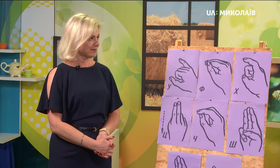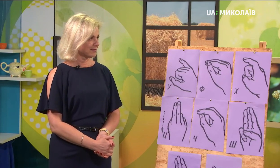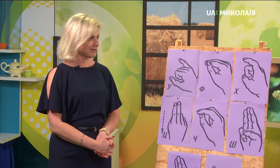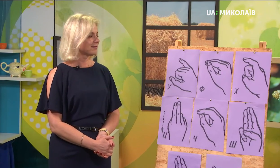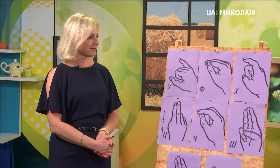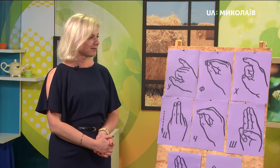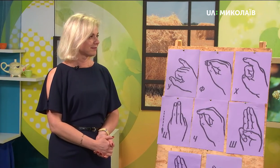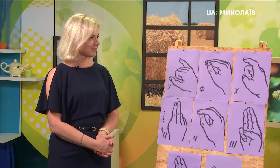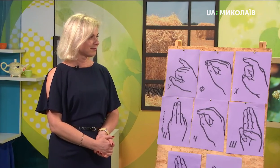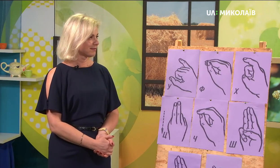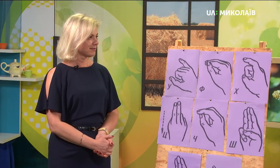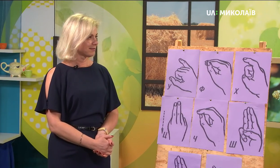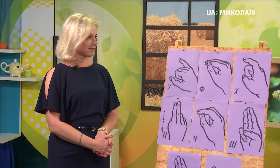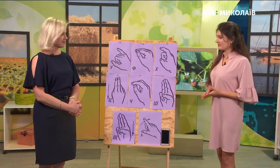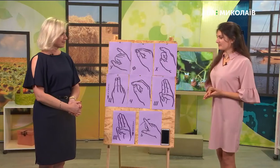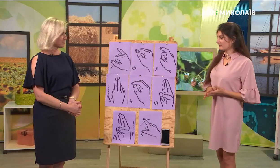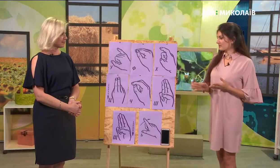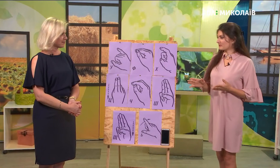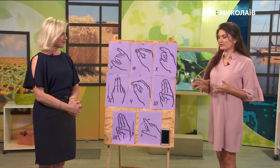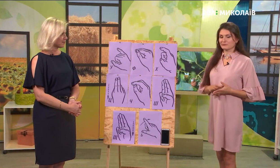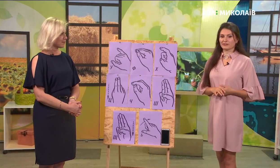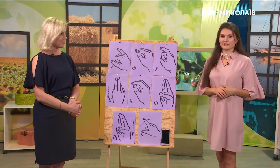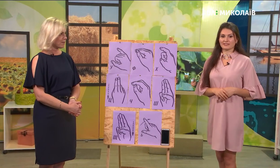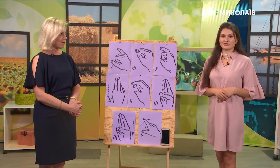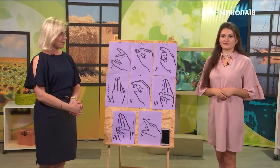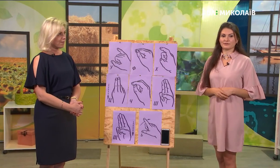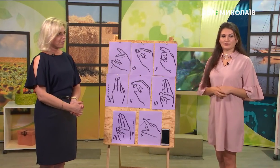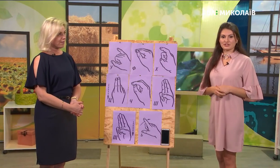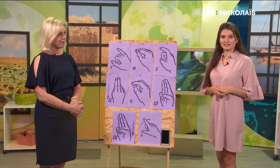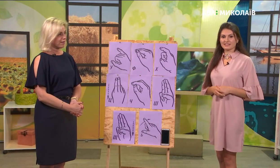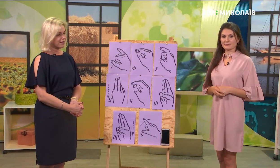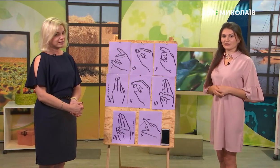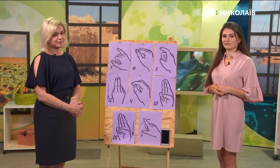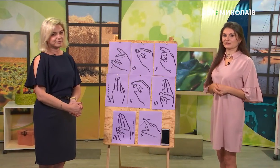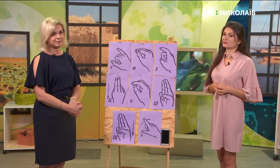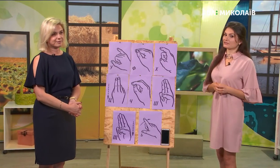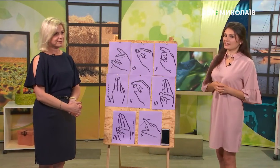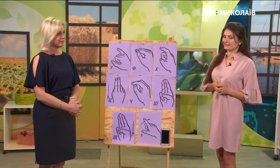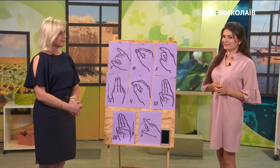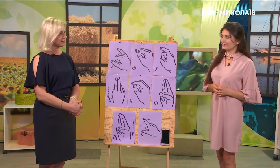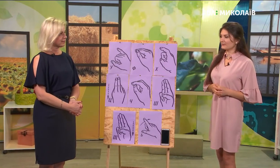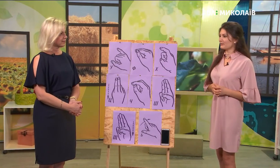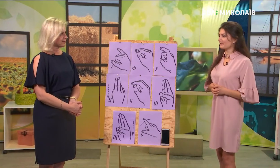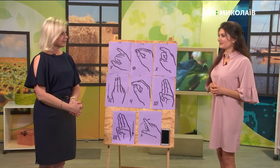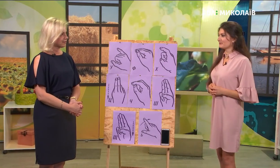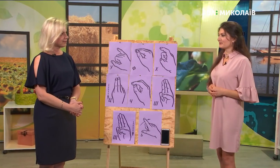дактильну абетку. І я переконана, що багато глядачів долучилися. Багато вже хто знає дактильну абетку, буде